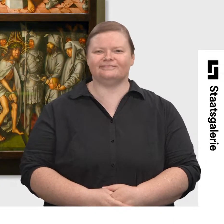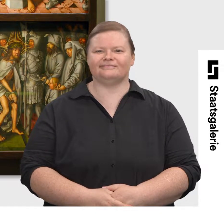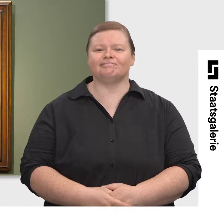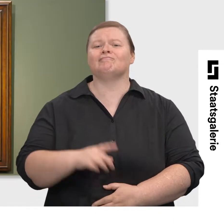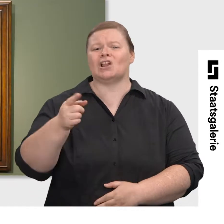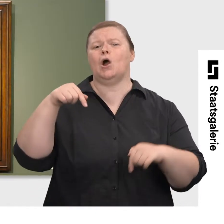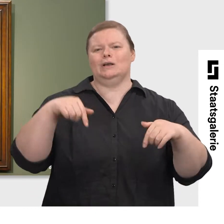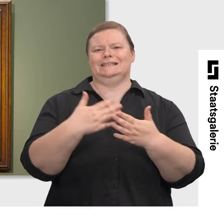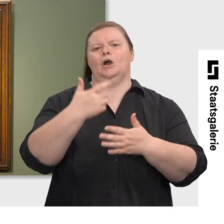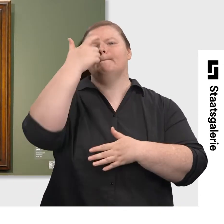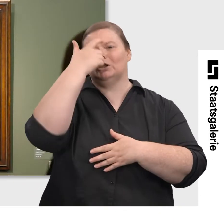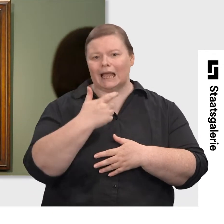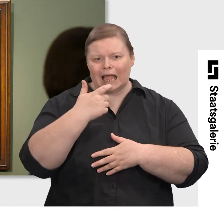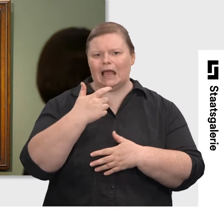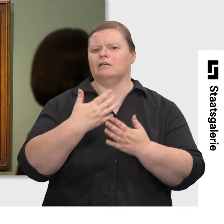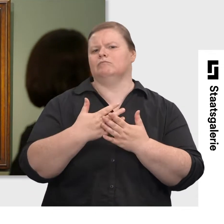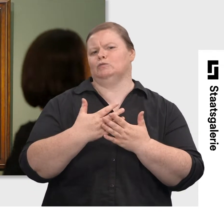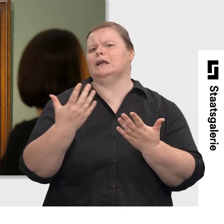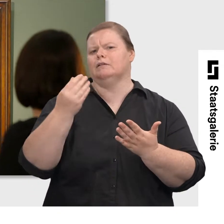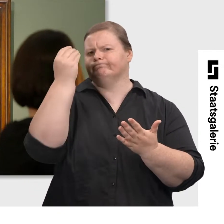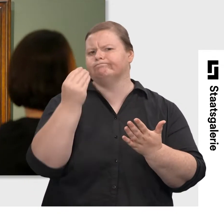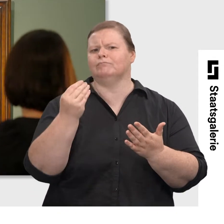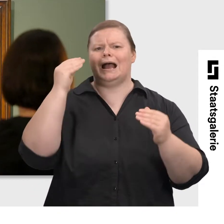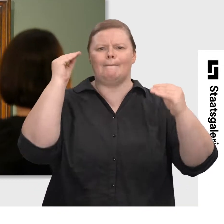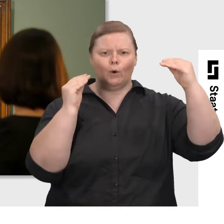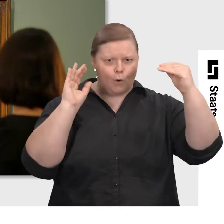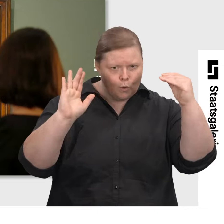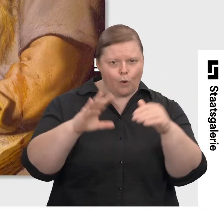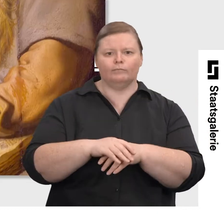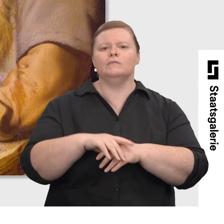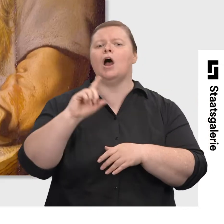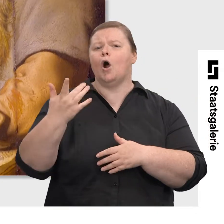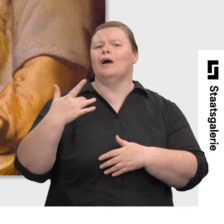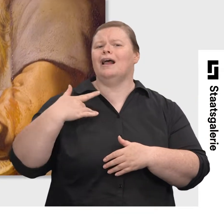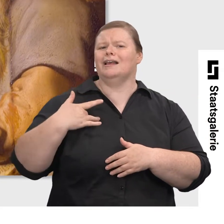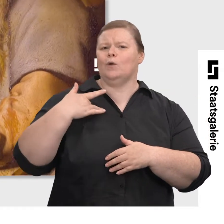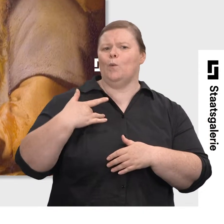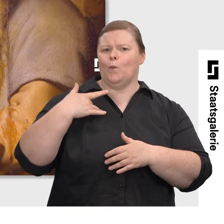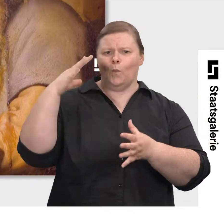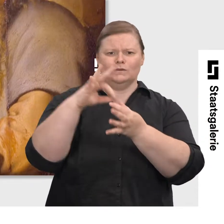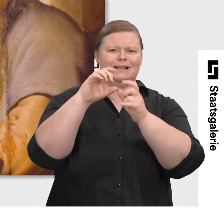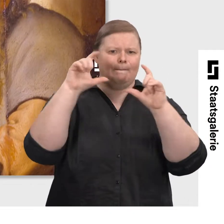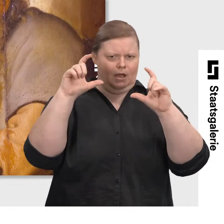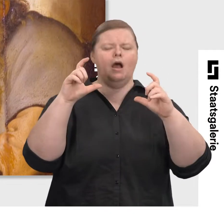Wir haben aber auch eben Portraits-Darstellungen, zum Beispiel von Rembrandt, religiöse Darstellungen von Rembrandt